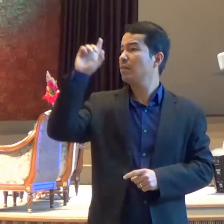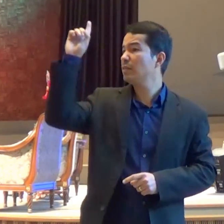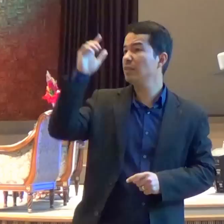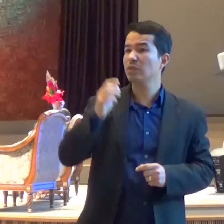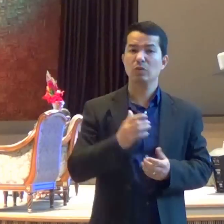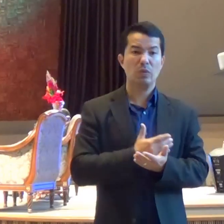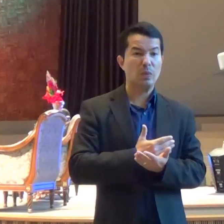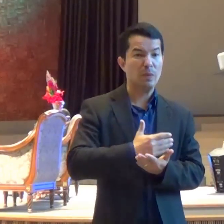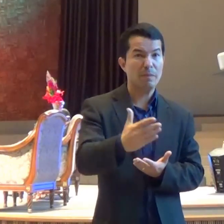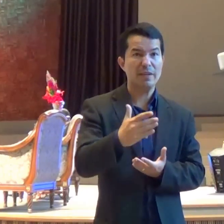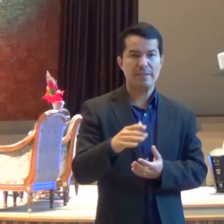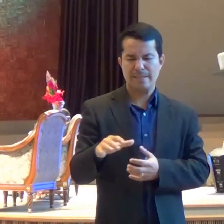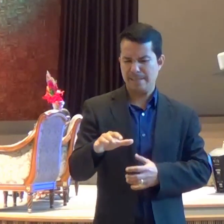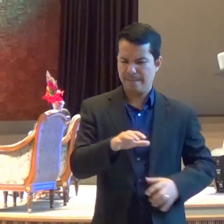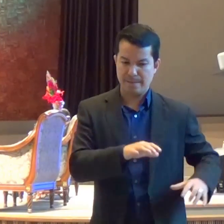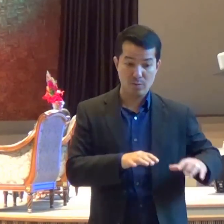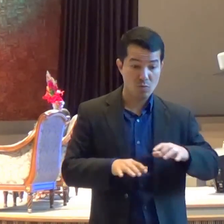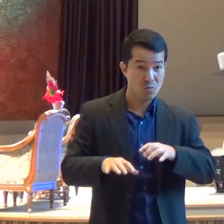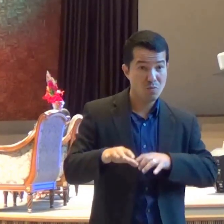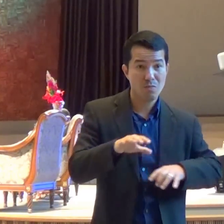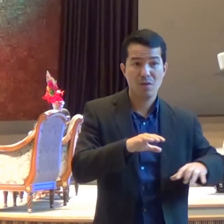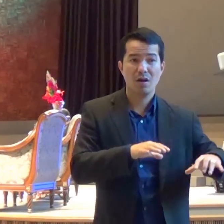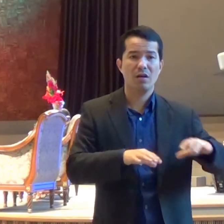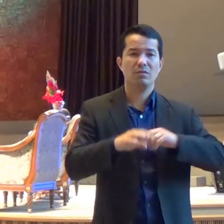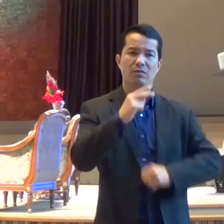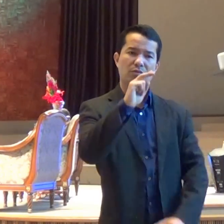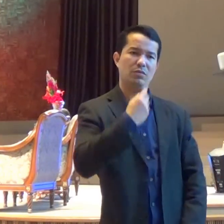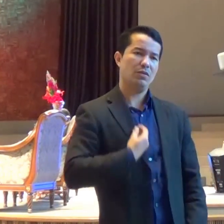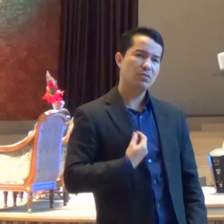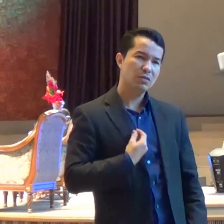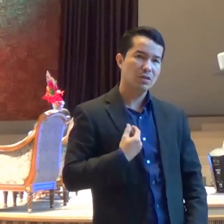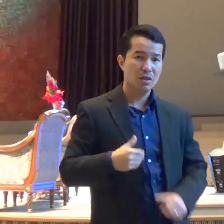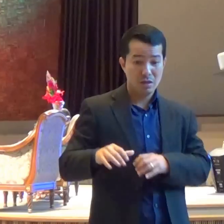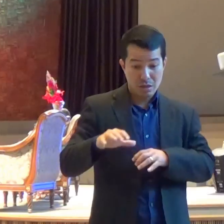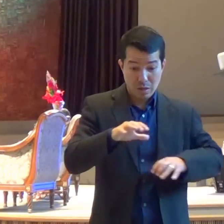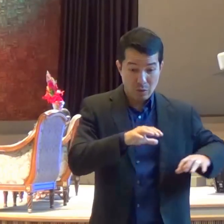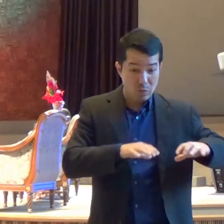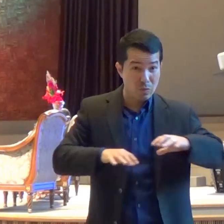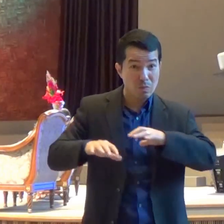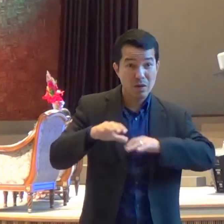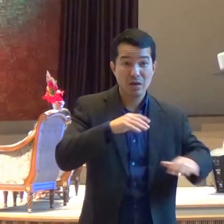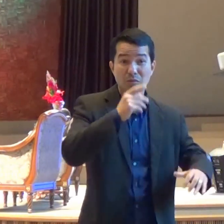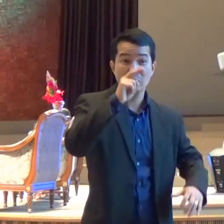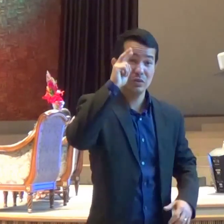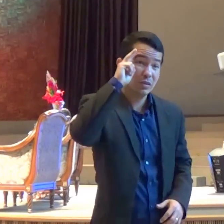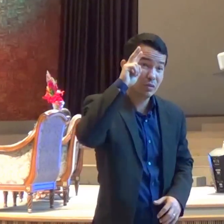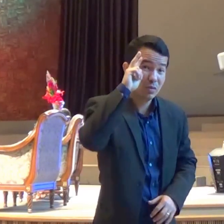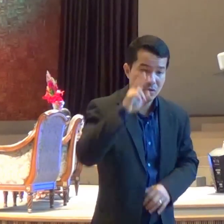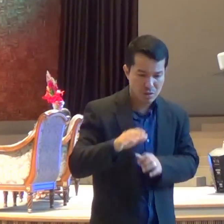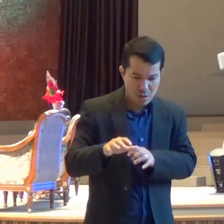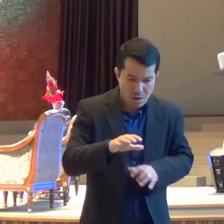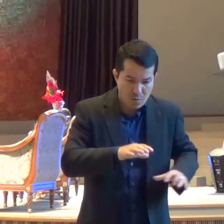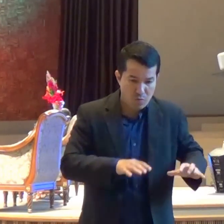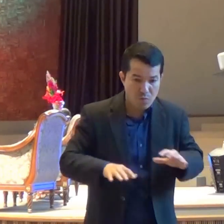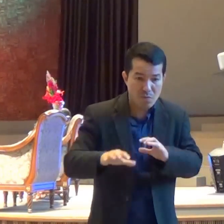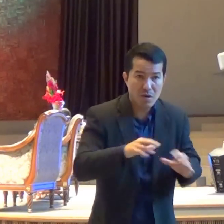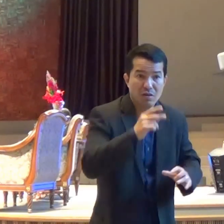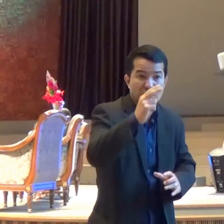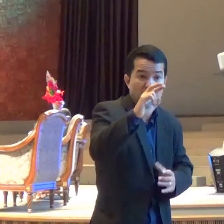mexer Nas áreas Que a gente Não quer Que ele mexa Algumas áreas Da nossa vida A gente está pedindo Deus